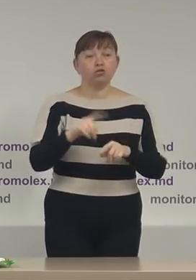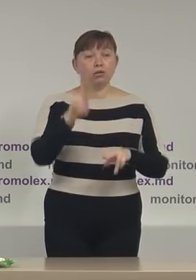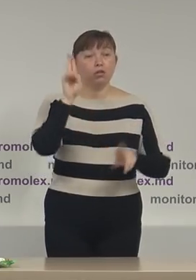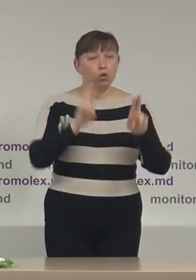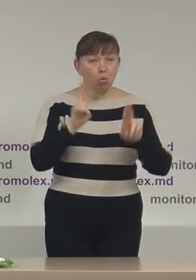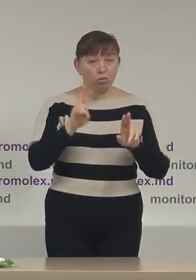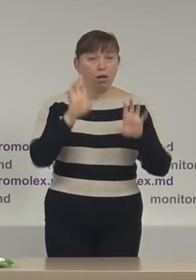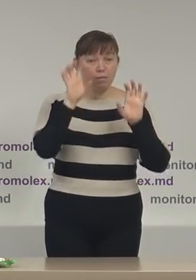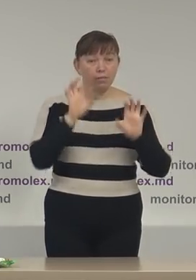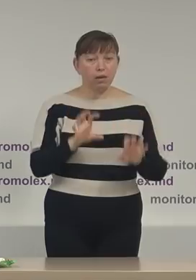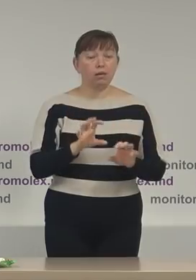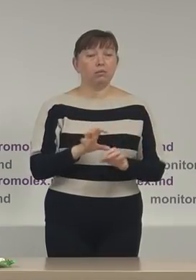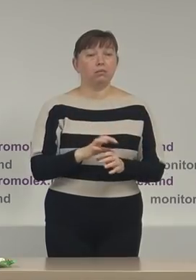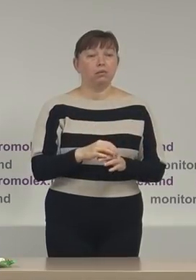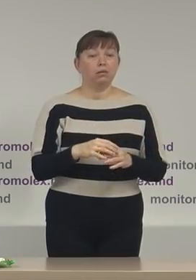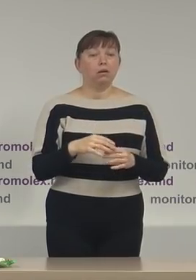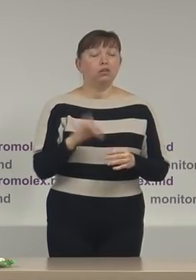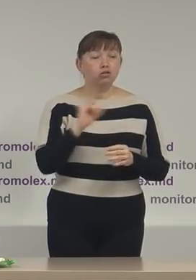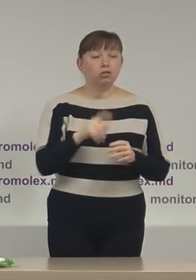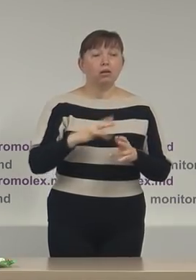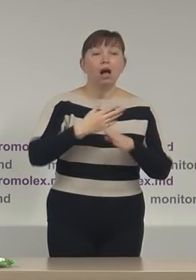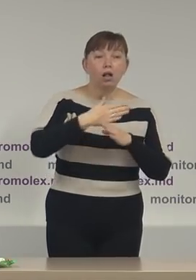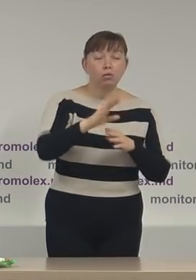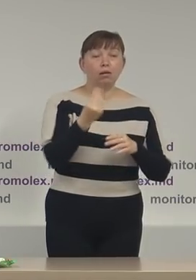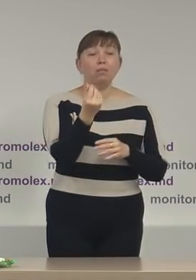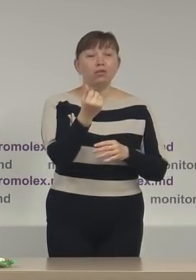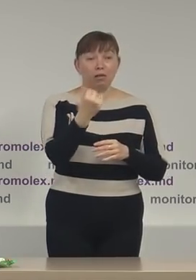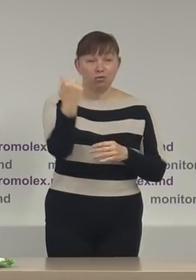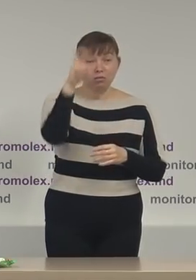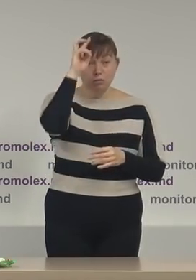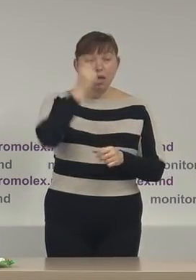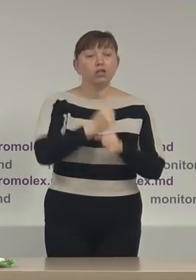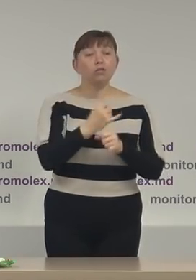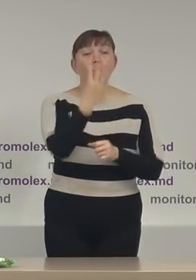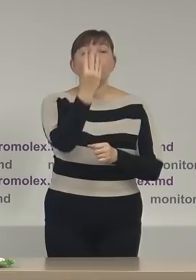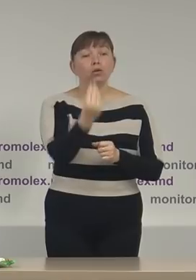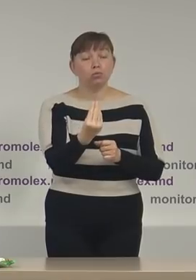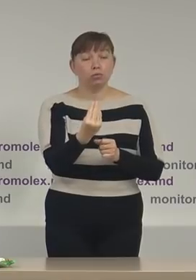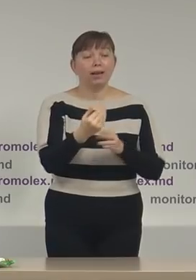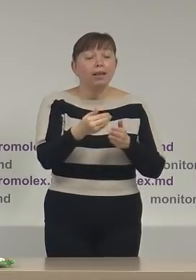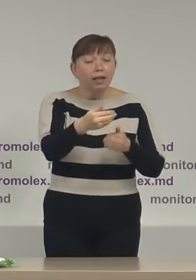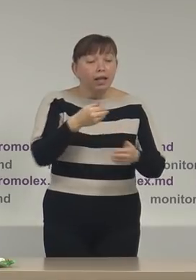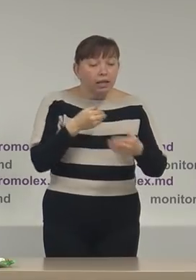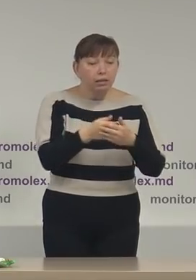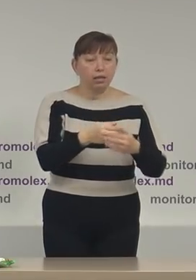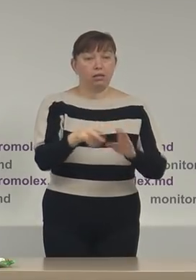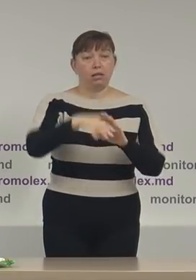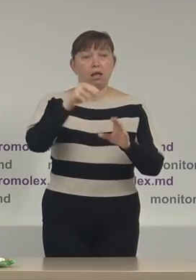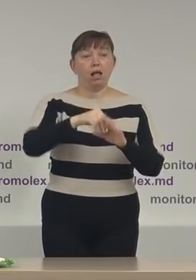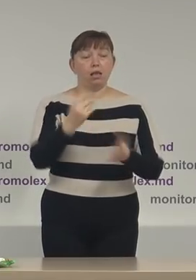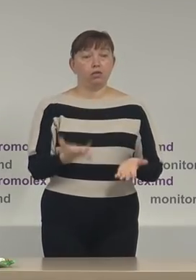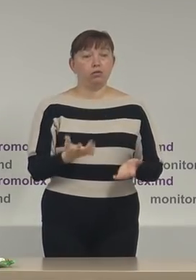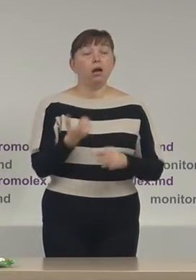și alocarea mijloacelor financiare s-a făcut doar cu patru zile înainte de alegeri.